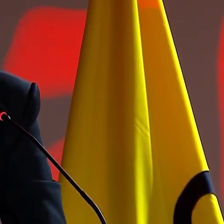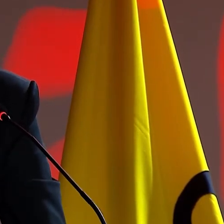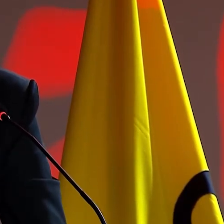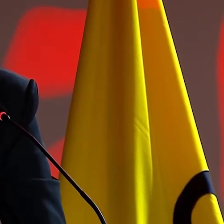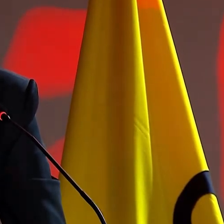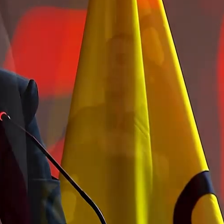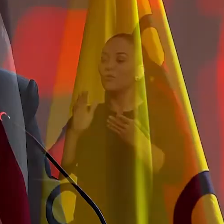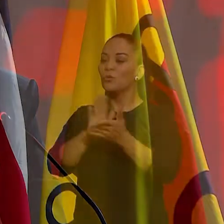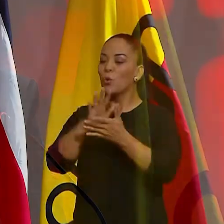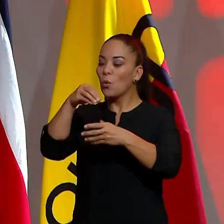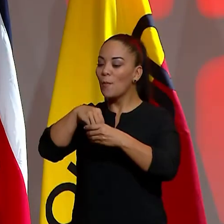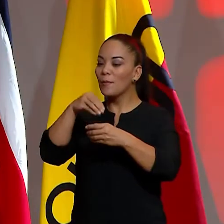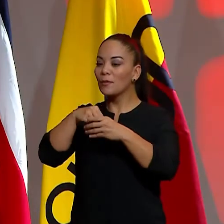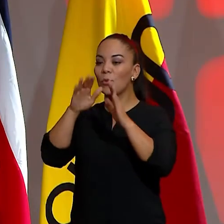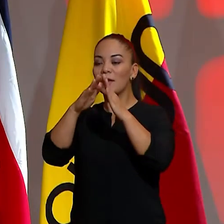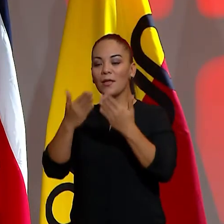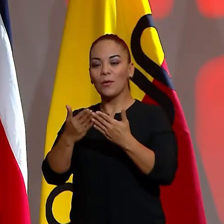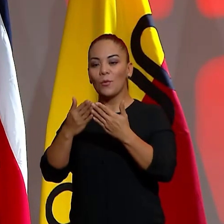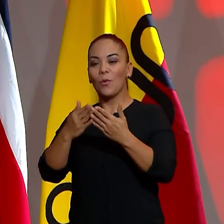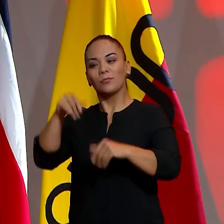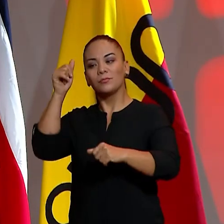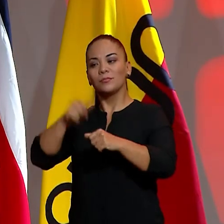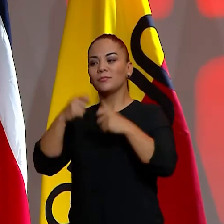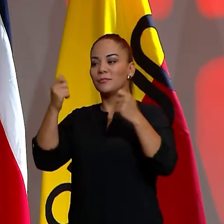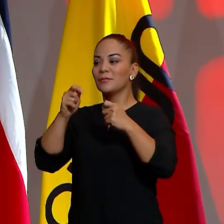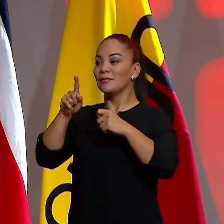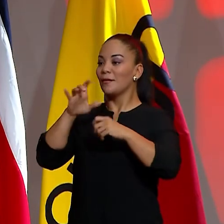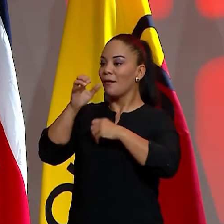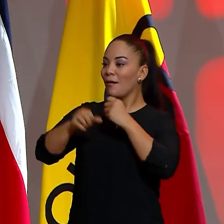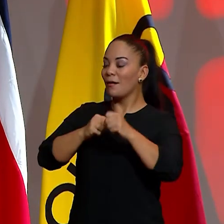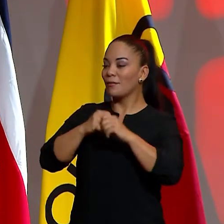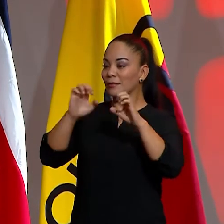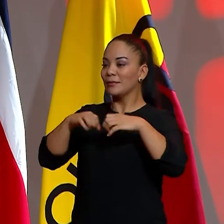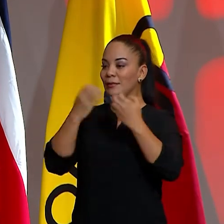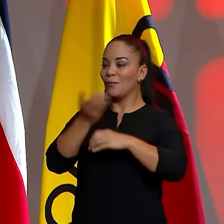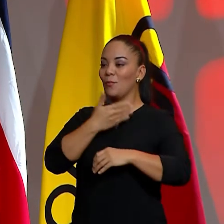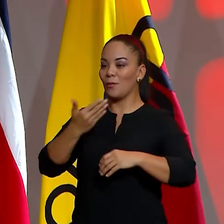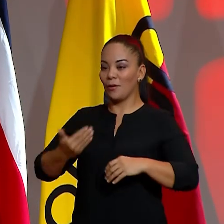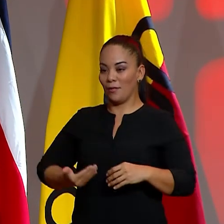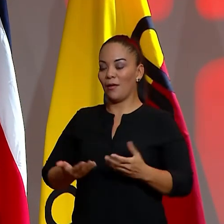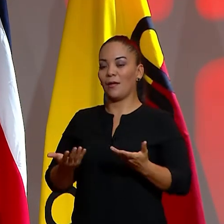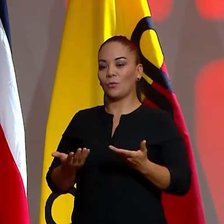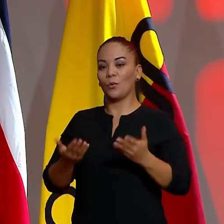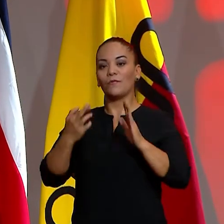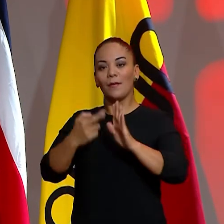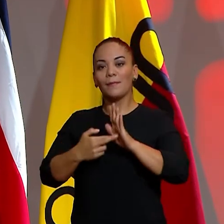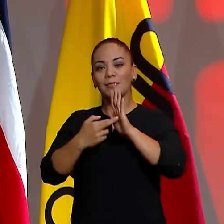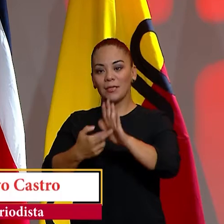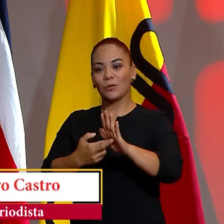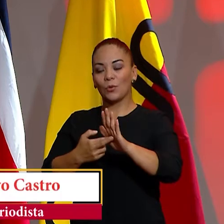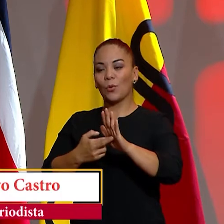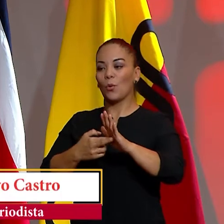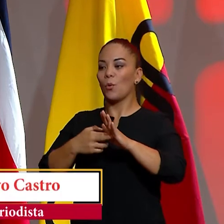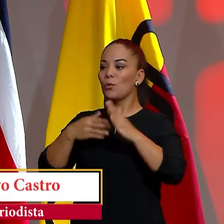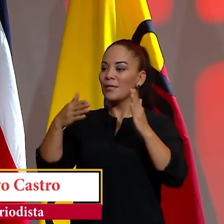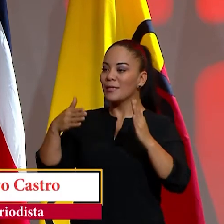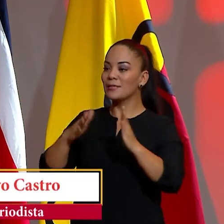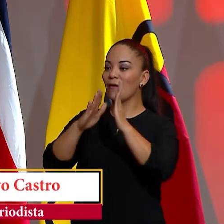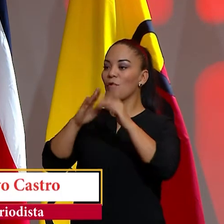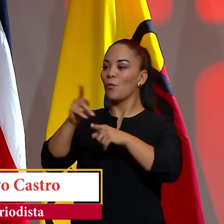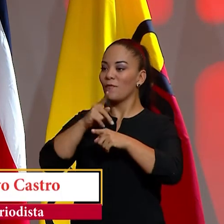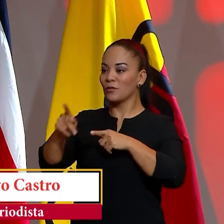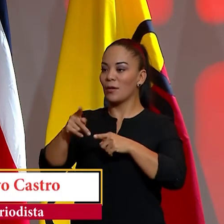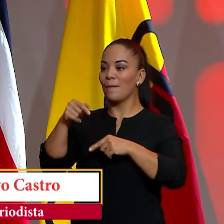Documentar en un libro conmemorativo el Centenario de la Asociación Deportiva Club Sport Herediano, representó un desafío profesional